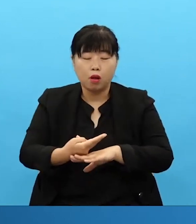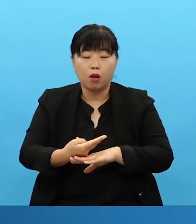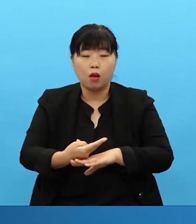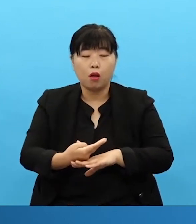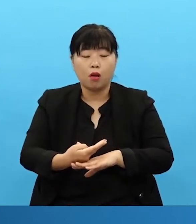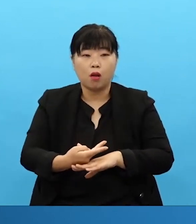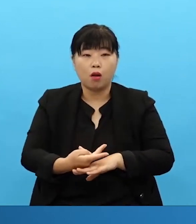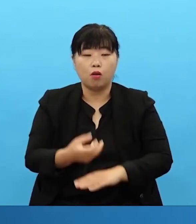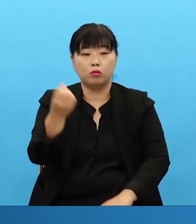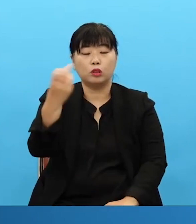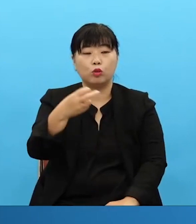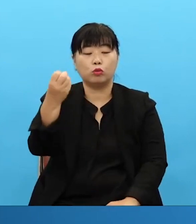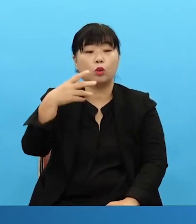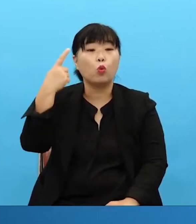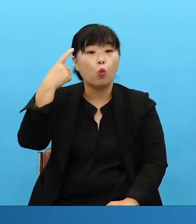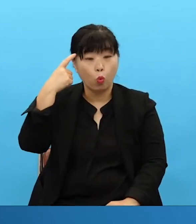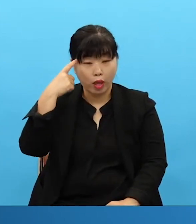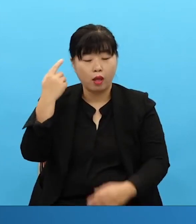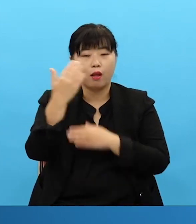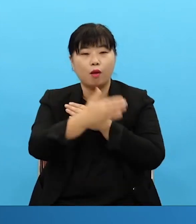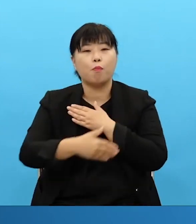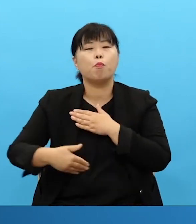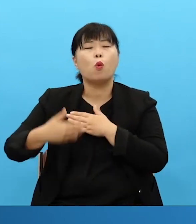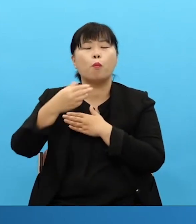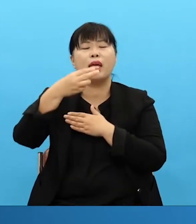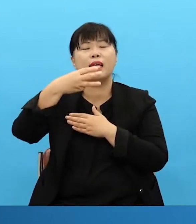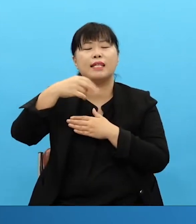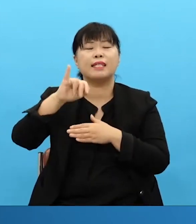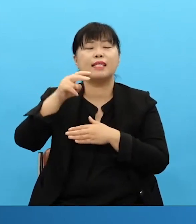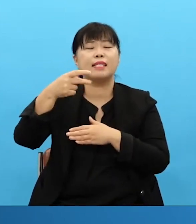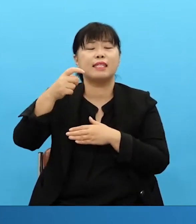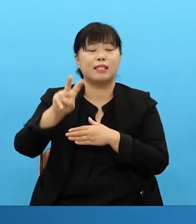이러면 하나님이 주시는 지혜가 생겨요.